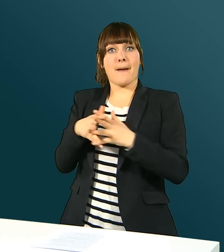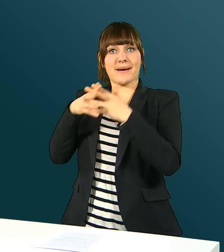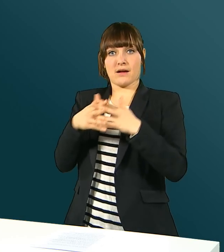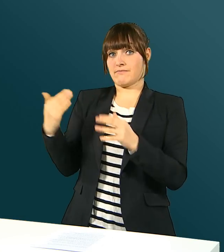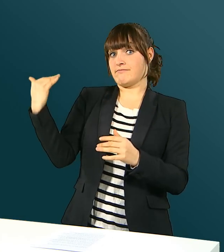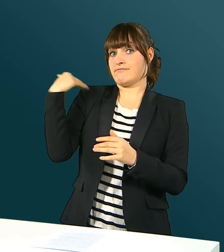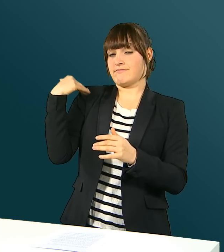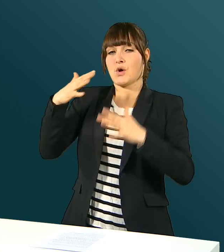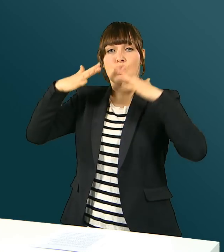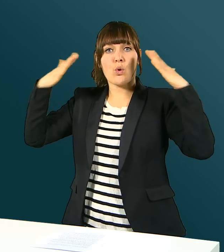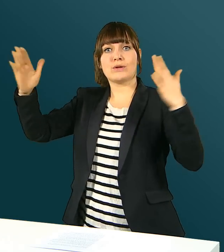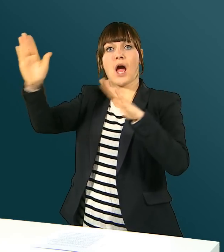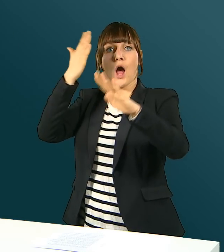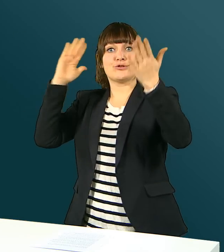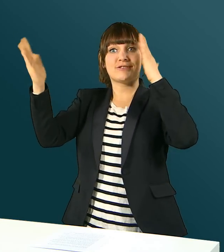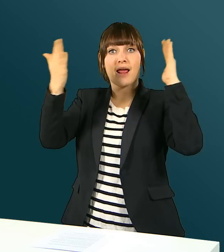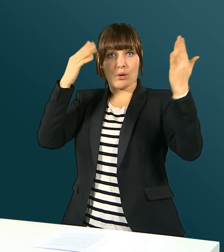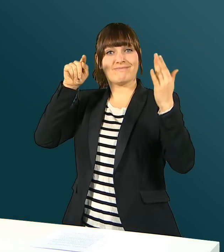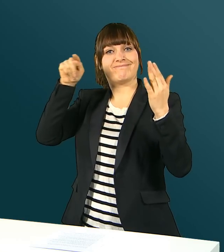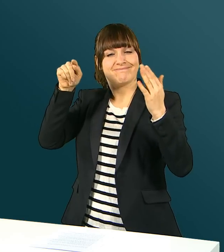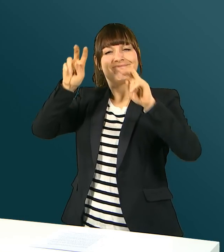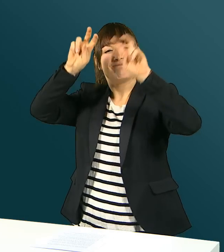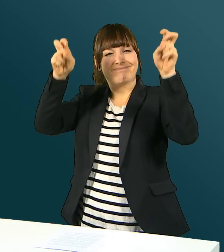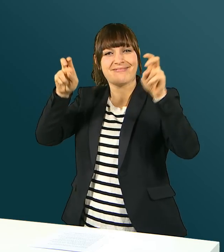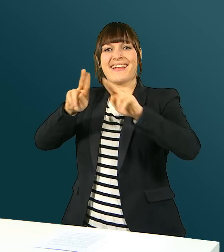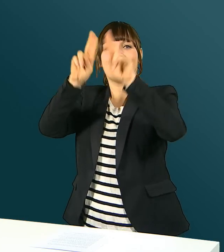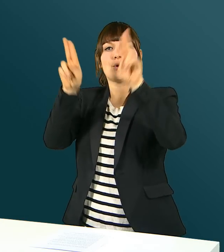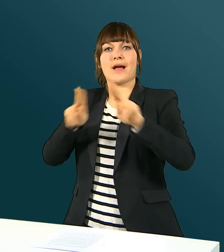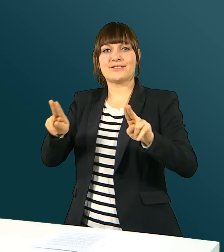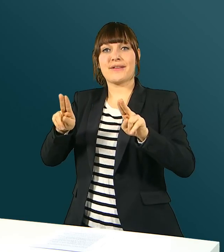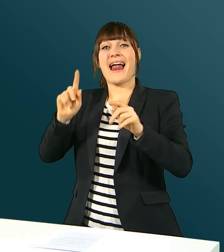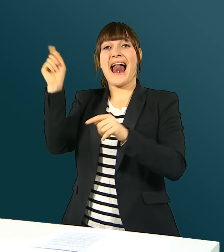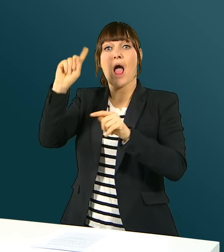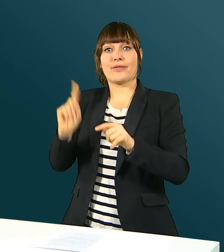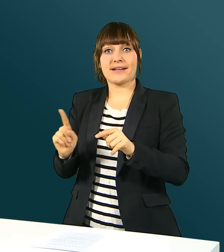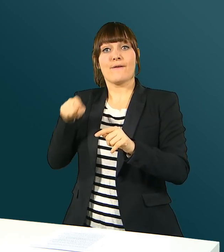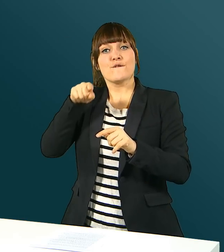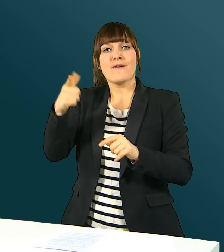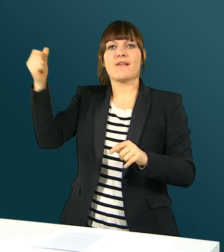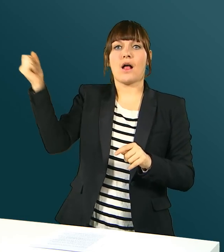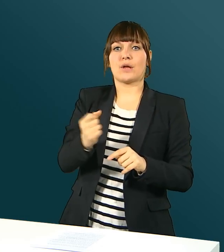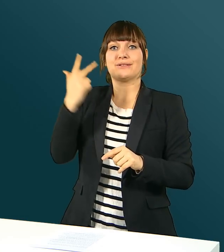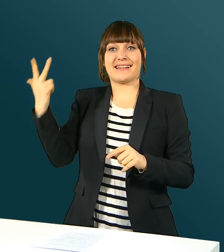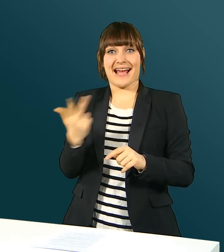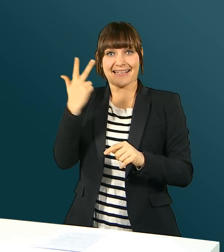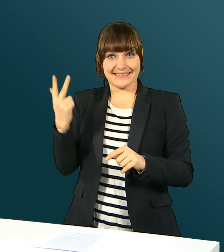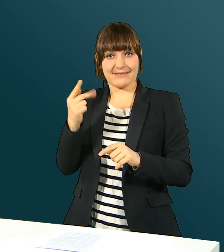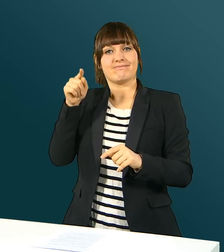In Amerika fand vor kurzem eine grosse Ausstellung zum Thema Internationale Elektronik 2013